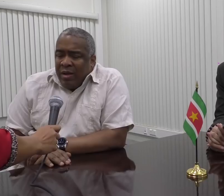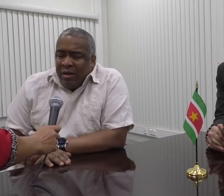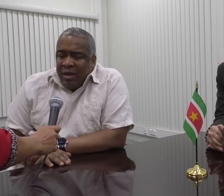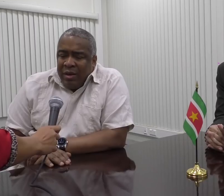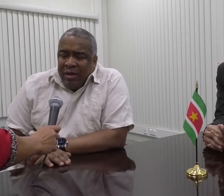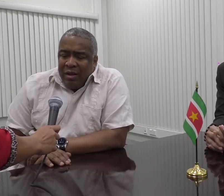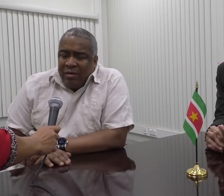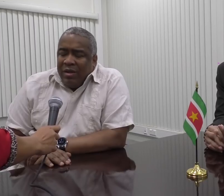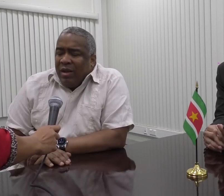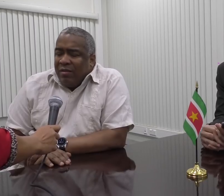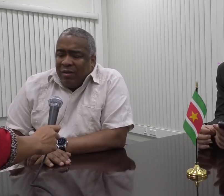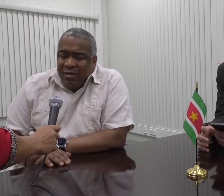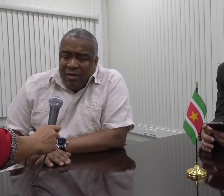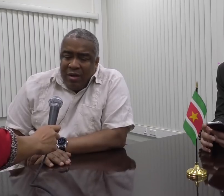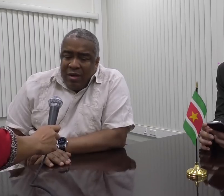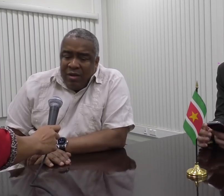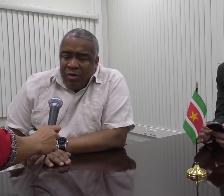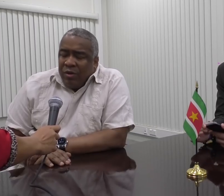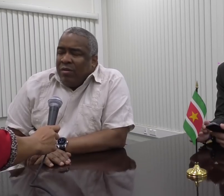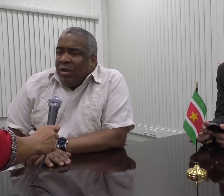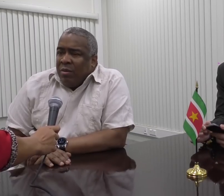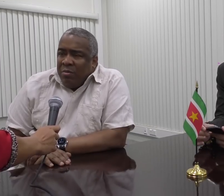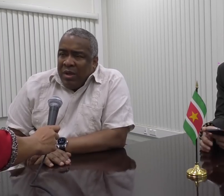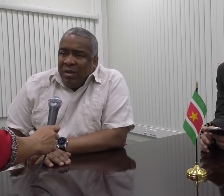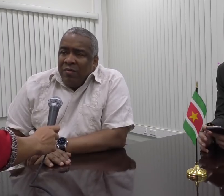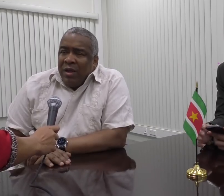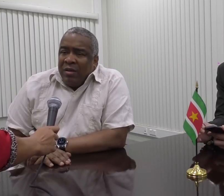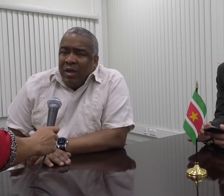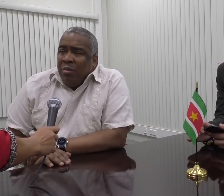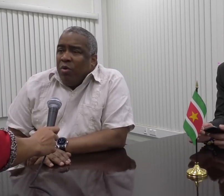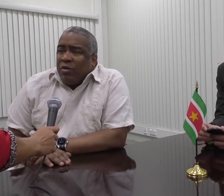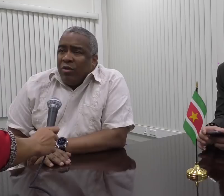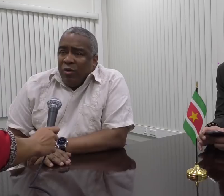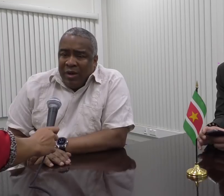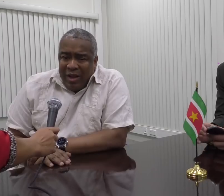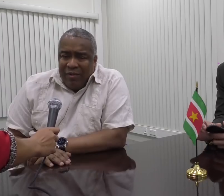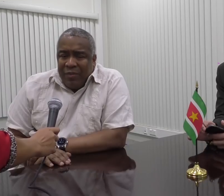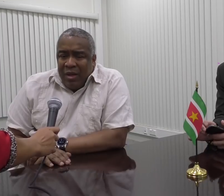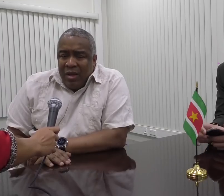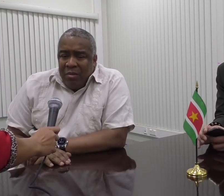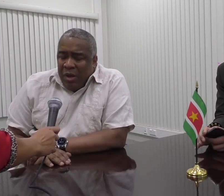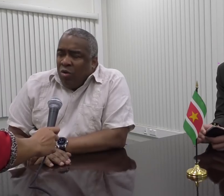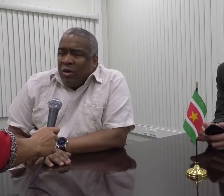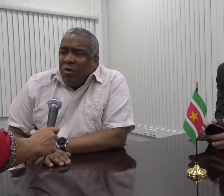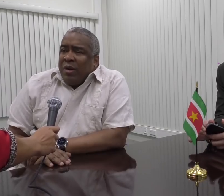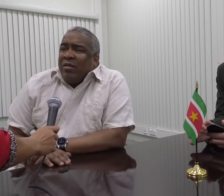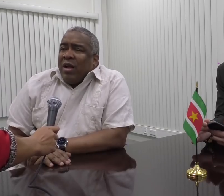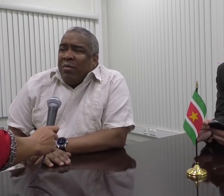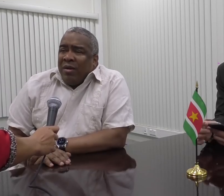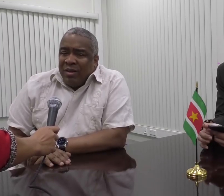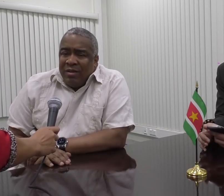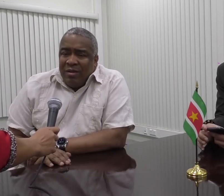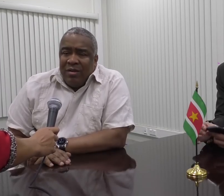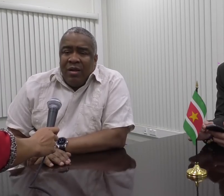tegen wij in Chinese currency, RMB, in feite importen kunnen krijgen. Binnenkort gaan we met